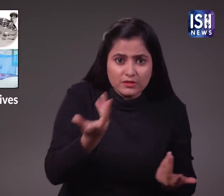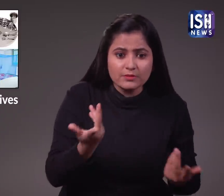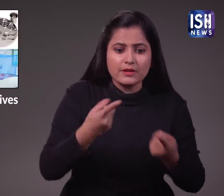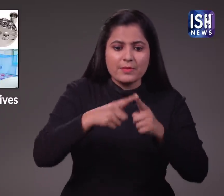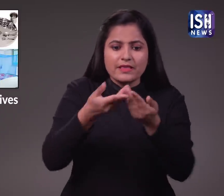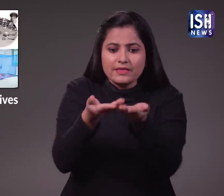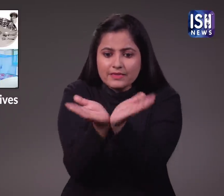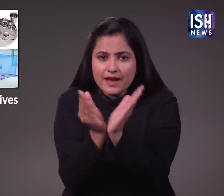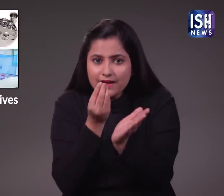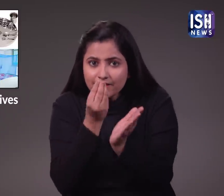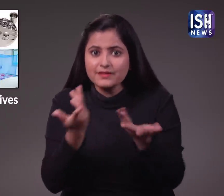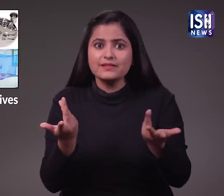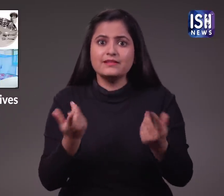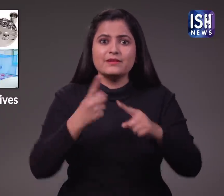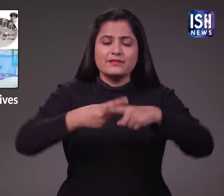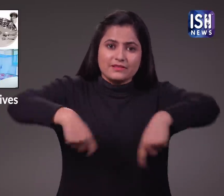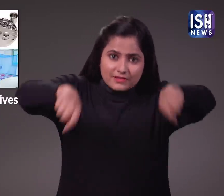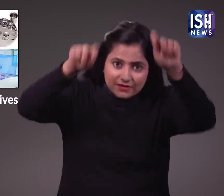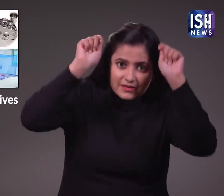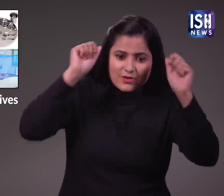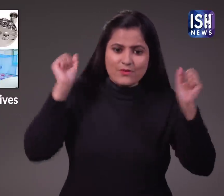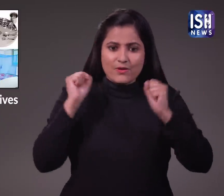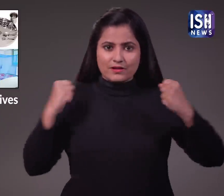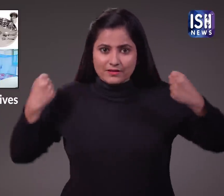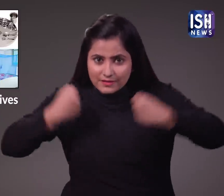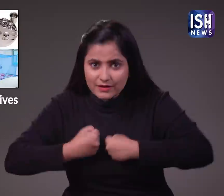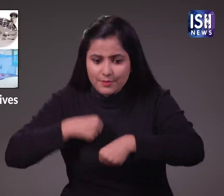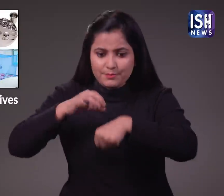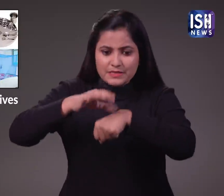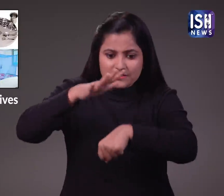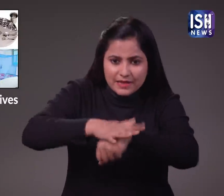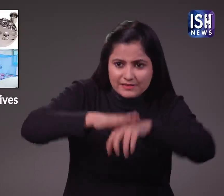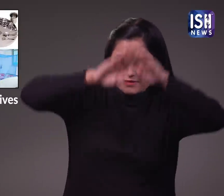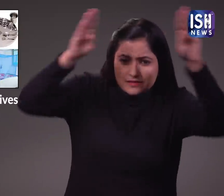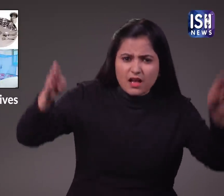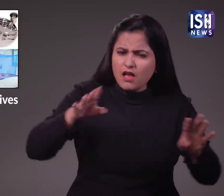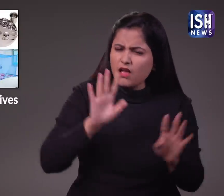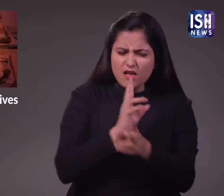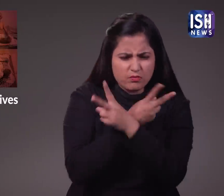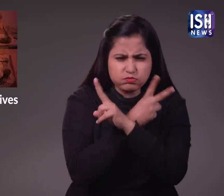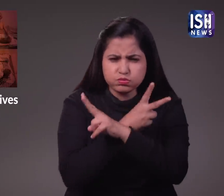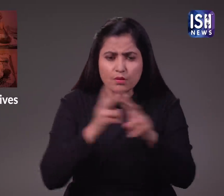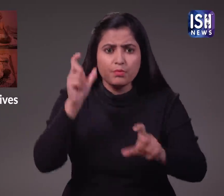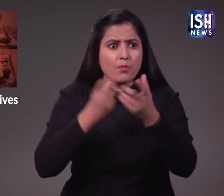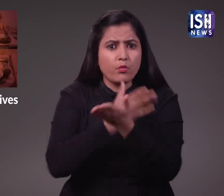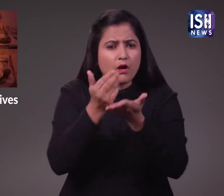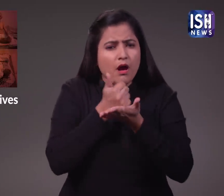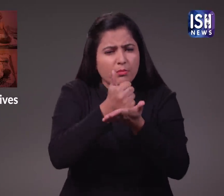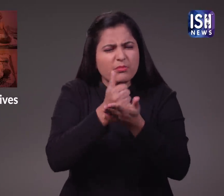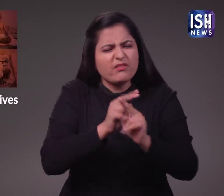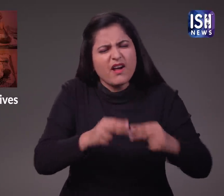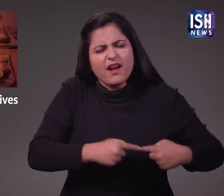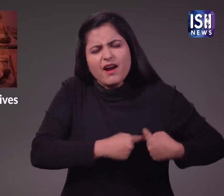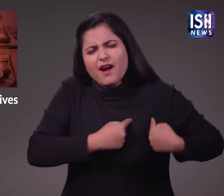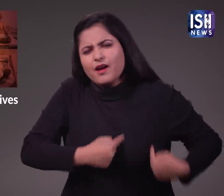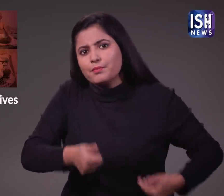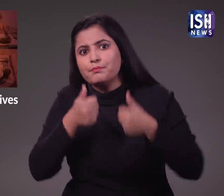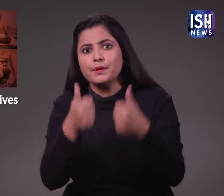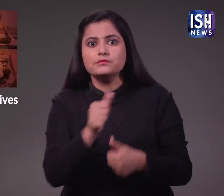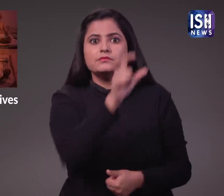फल, ठाली, कंबल, सर्दी के कपड़े, मच्छरदानी आधी देखकर उनकी सेवा कर रहे हैं उन्होंने दिल खोल कर लोगों की